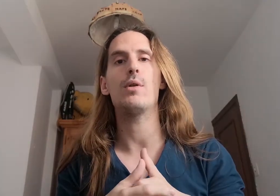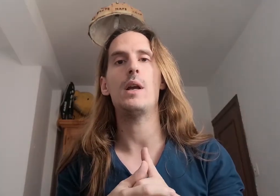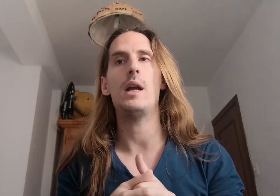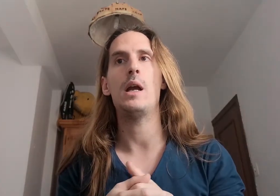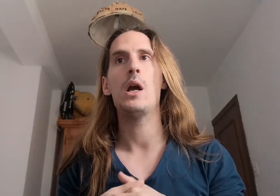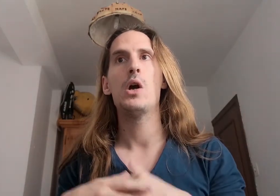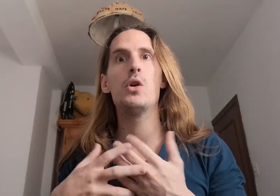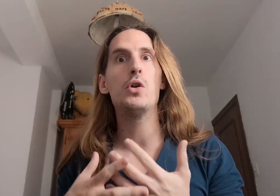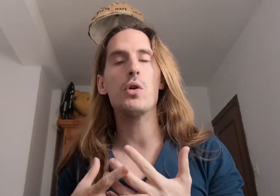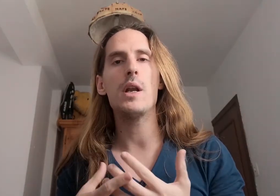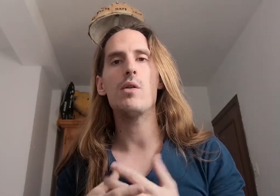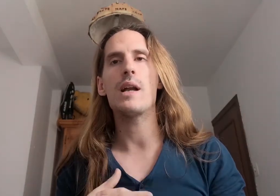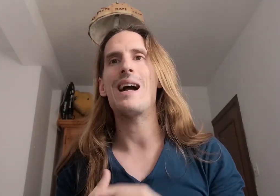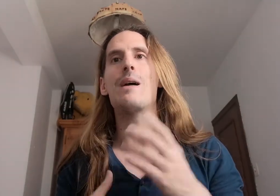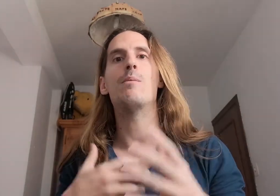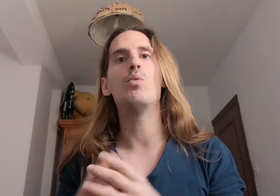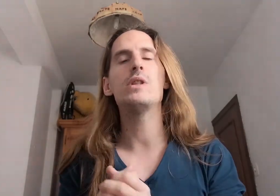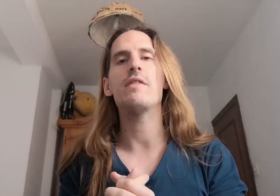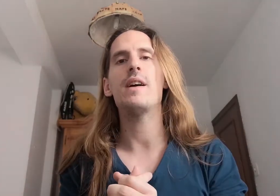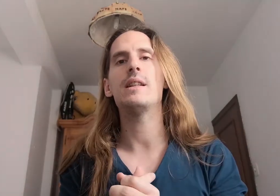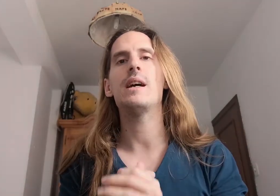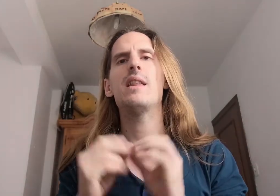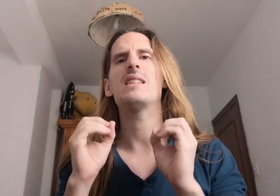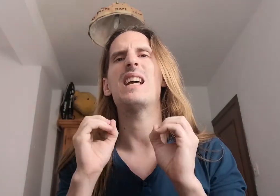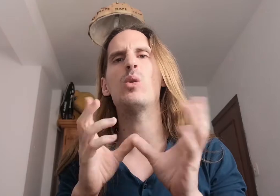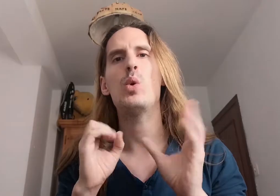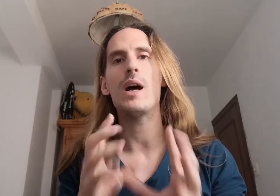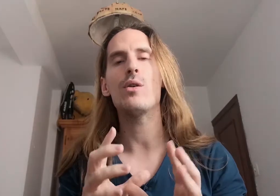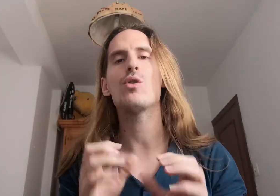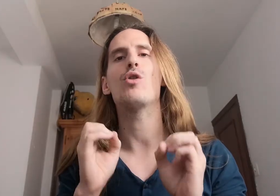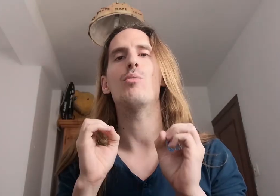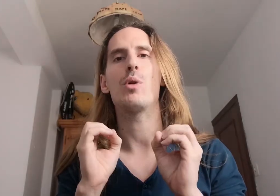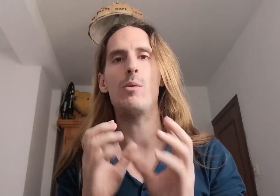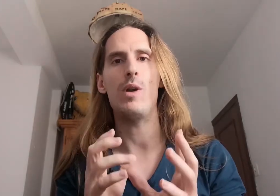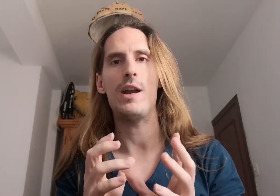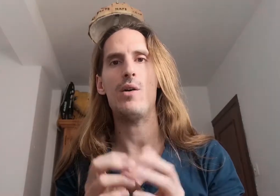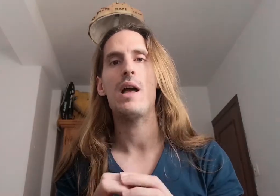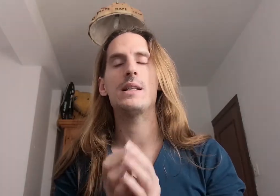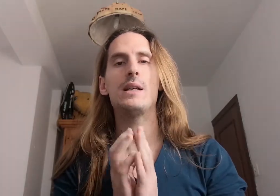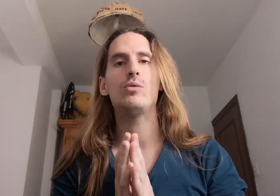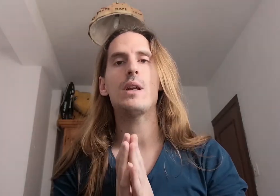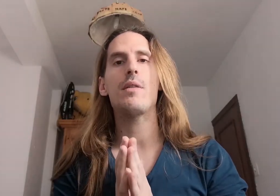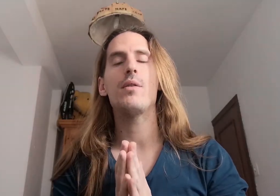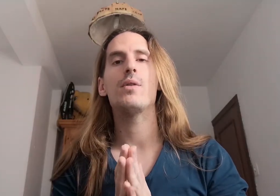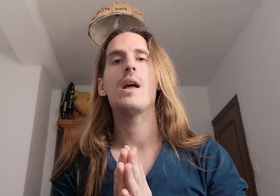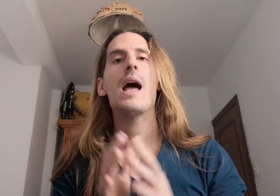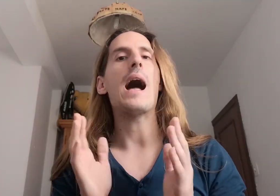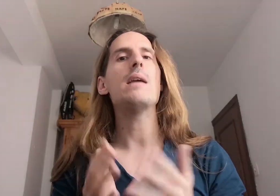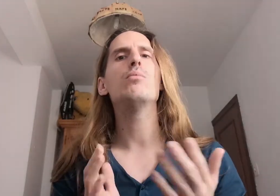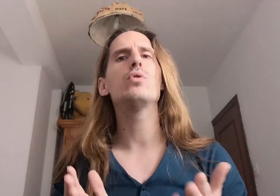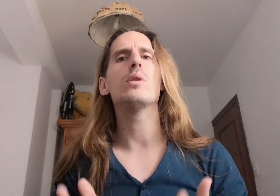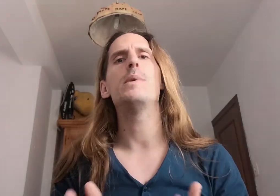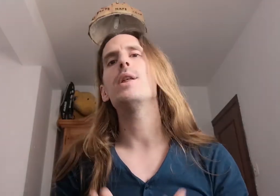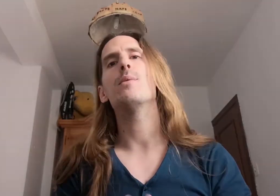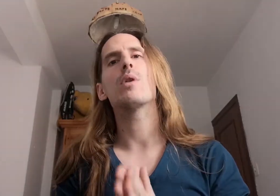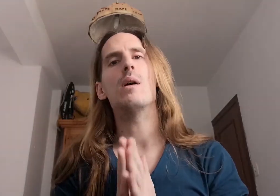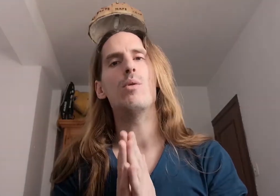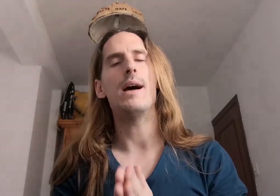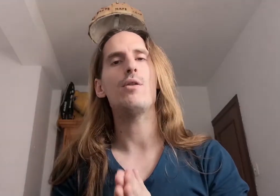que no creo que haga mucha falta de saturado con vocabulario segunda razón hay muchos vídeos de vocabulario